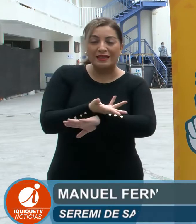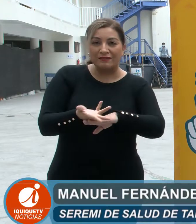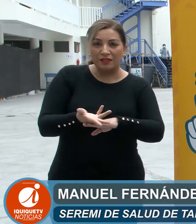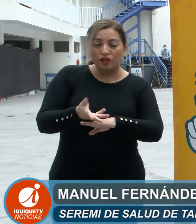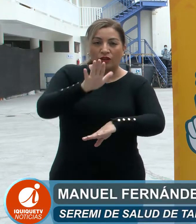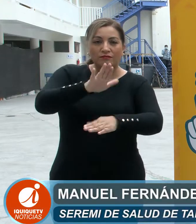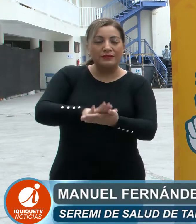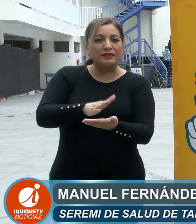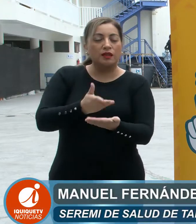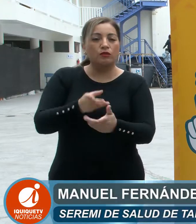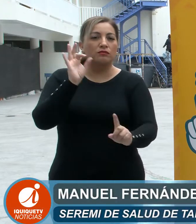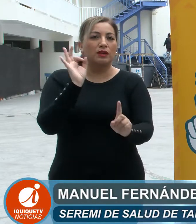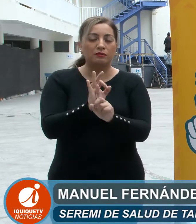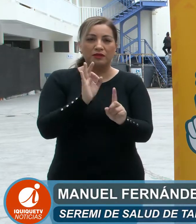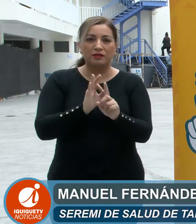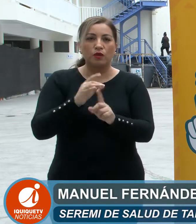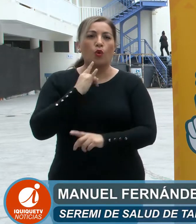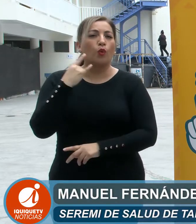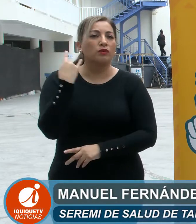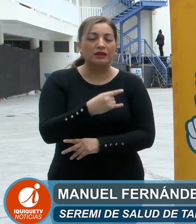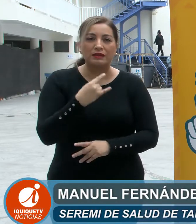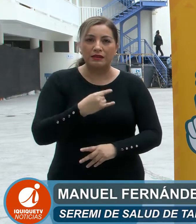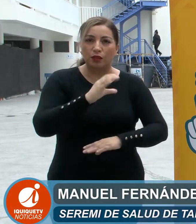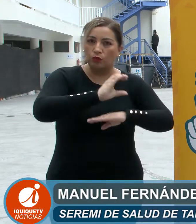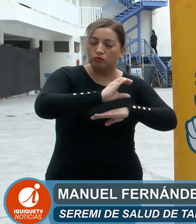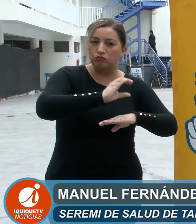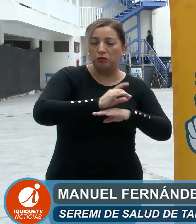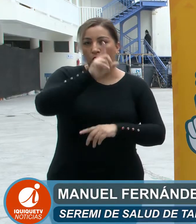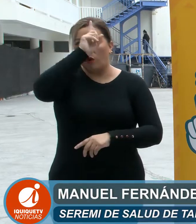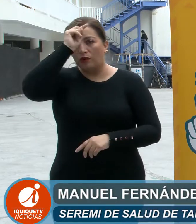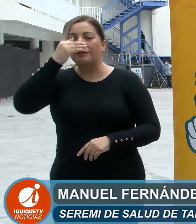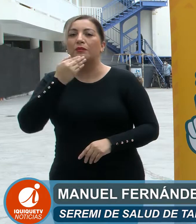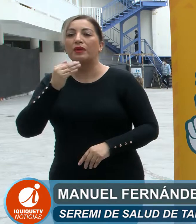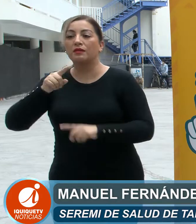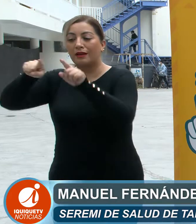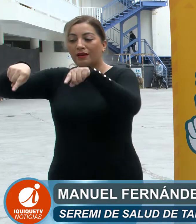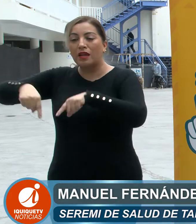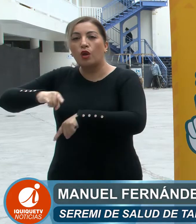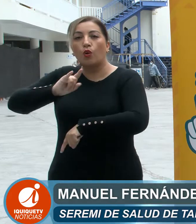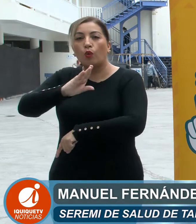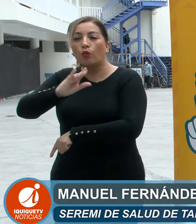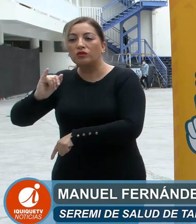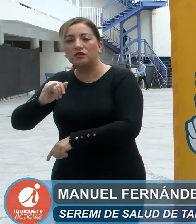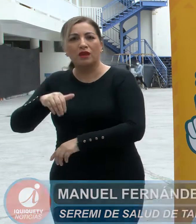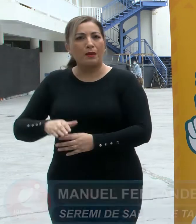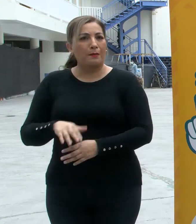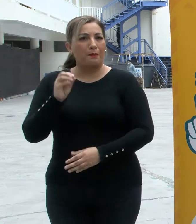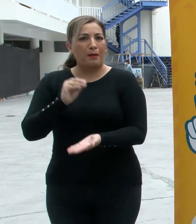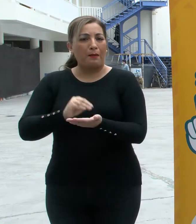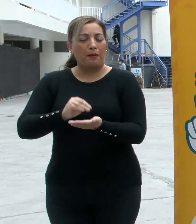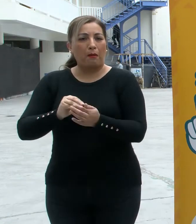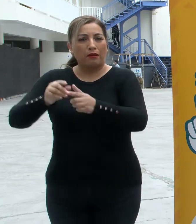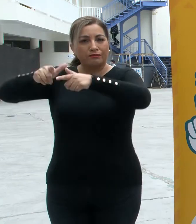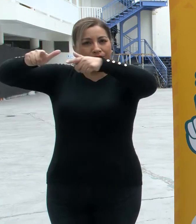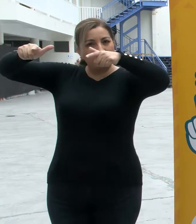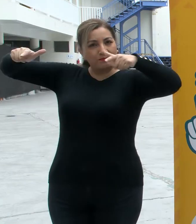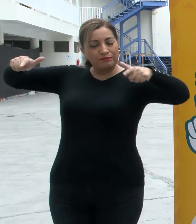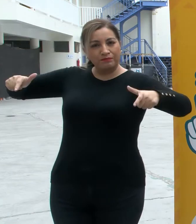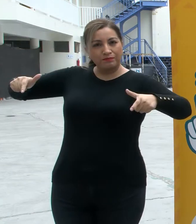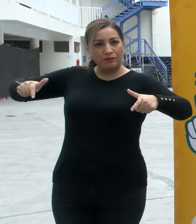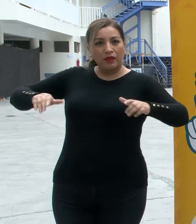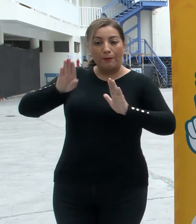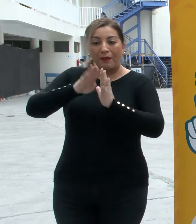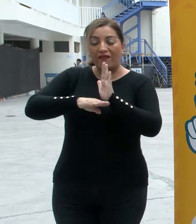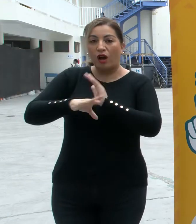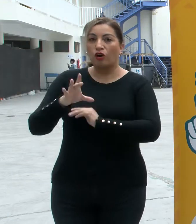asistenciales, particularmente las urgencias, y las unidades de cuidado intensivo están recibiendo cada vez más personas de